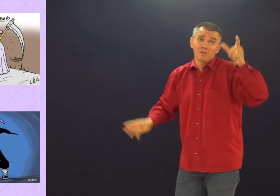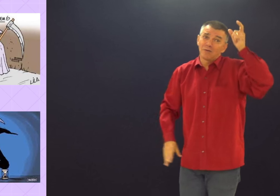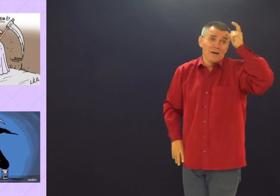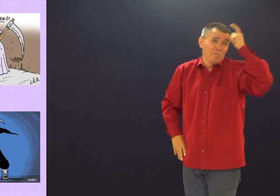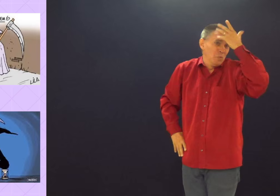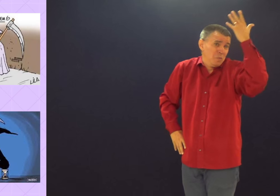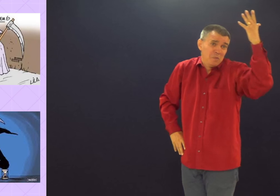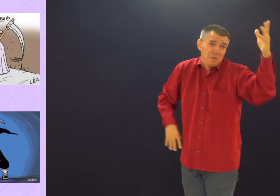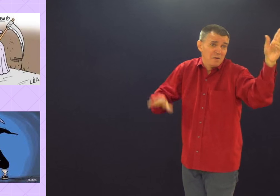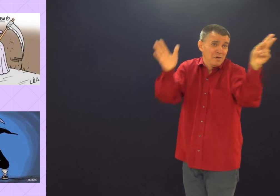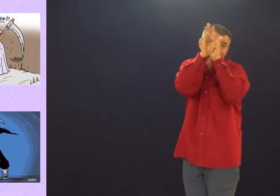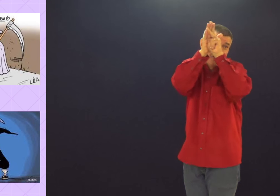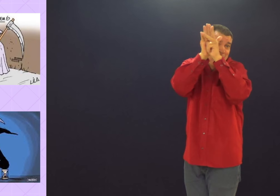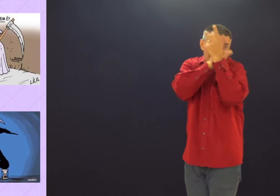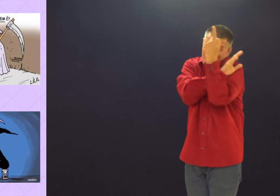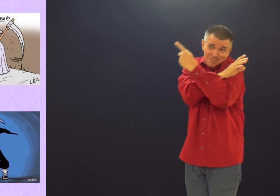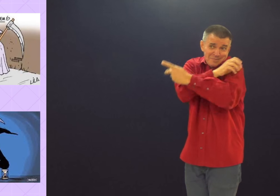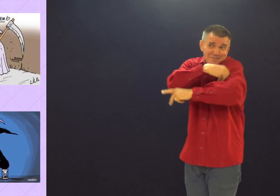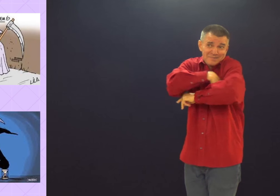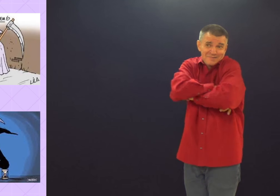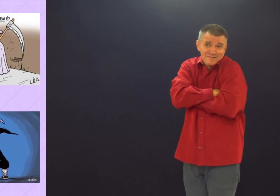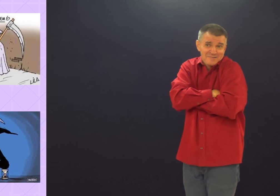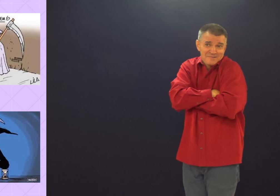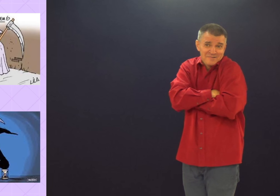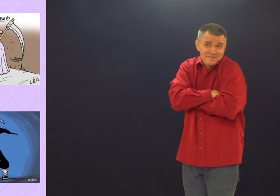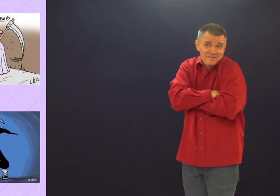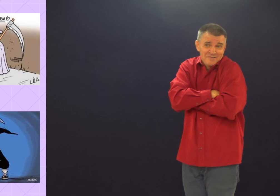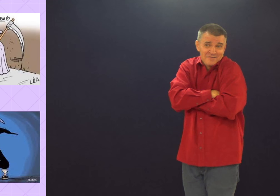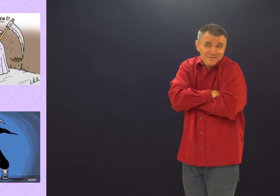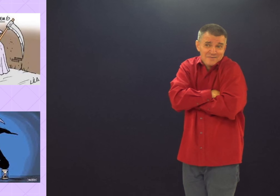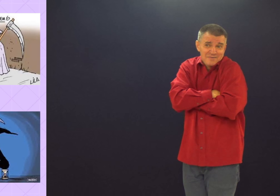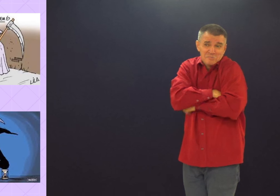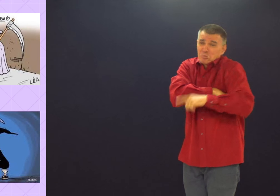Começa um monte de coisa com coisa. É coisa do diabo. É coisa dele.